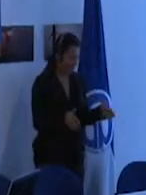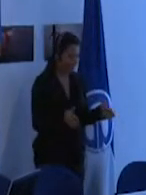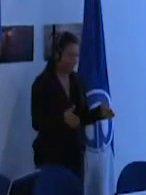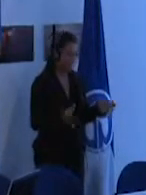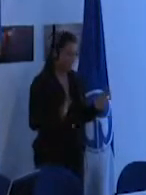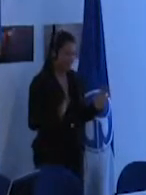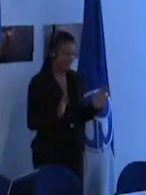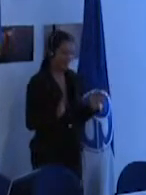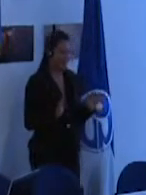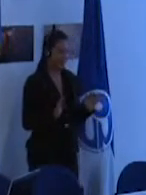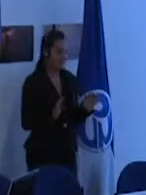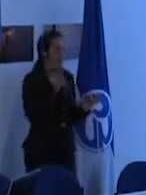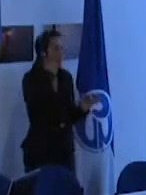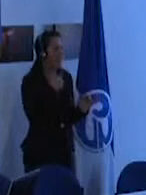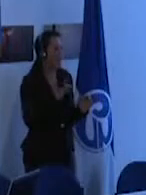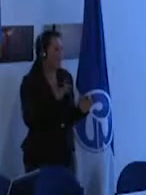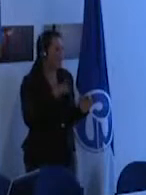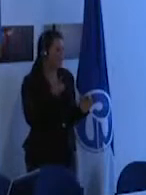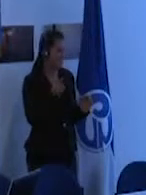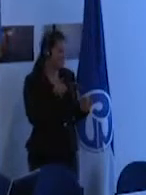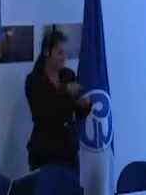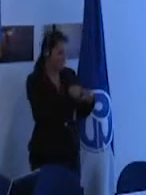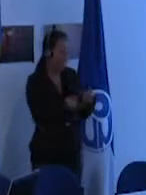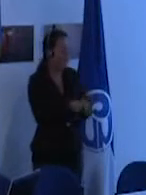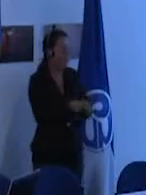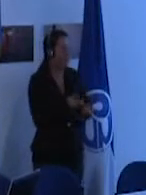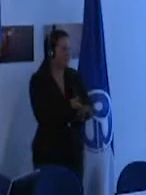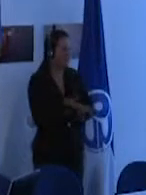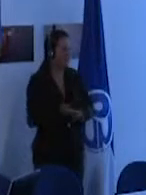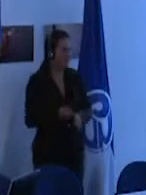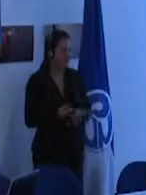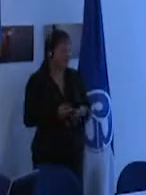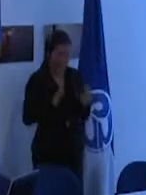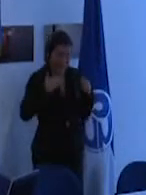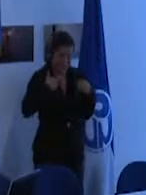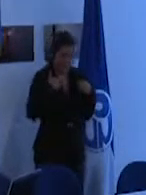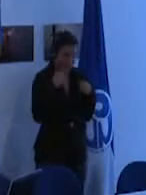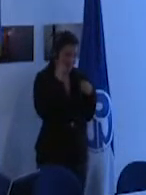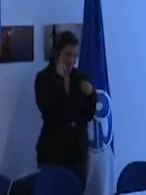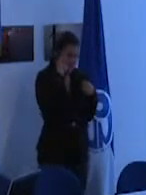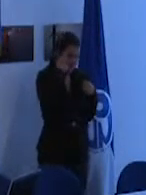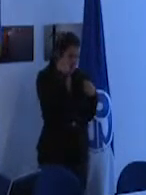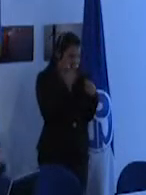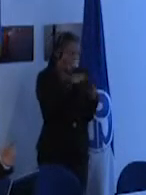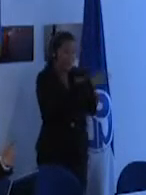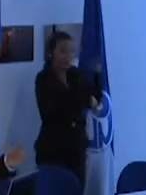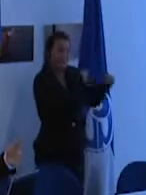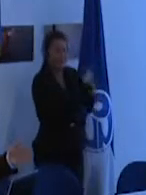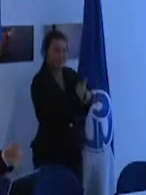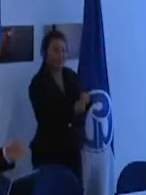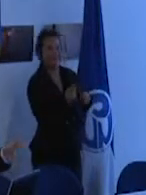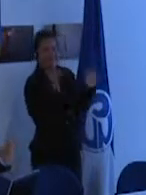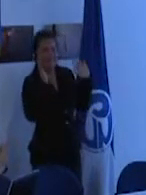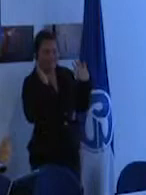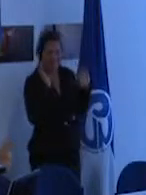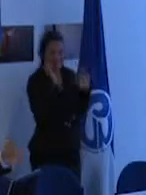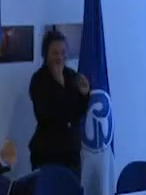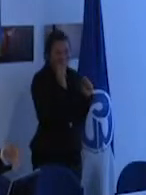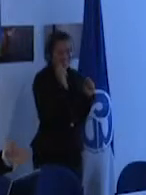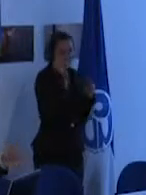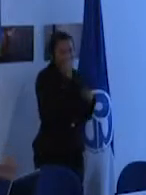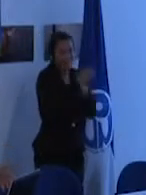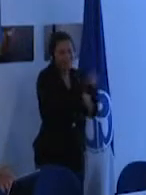parece que esto es lo que se requiere corro riesgos en este periodo de mundial entonces